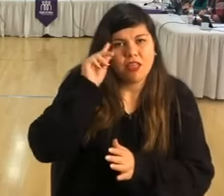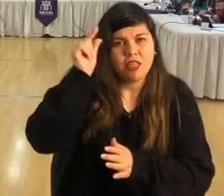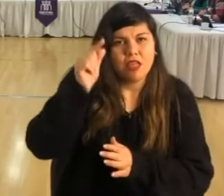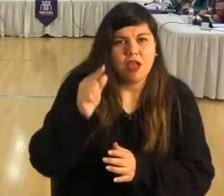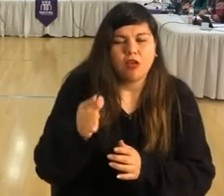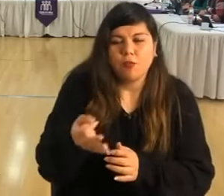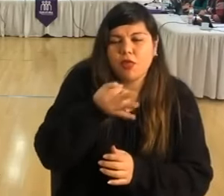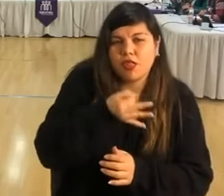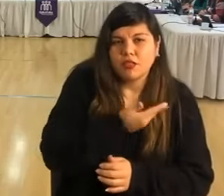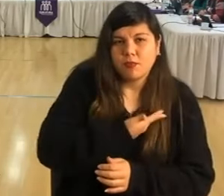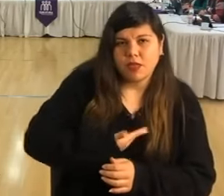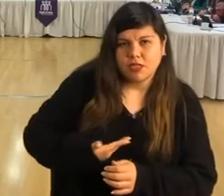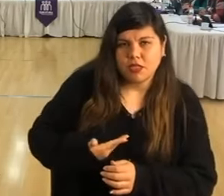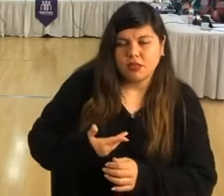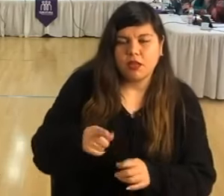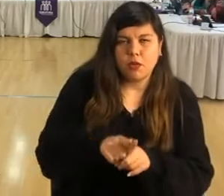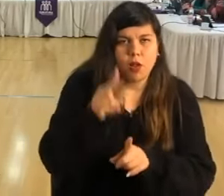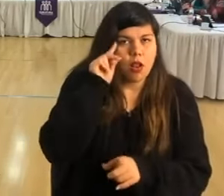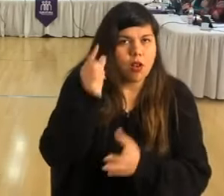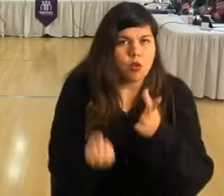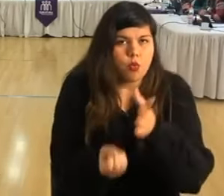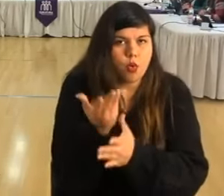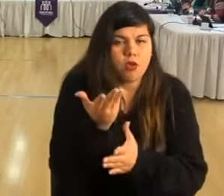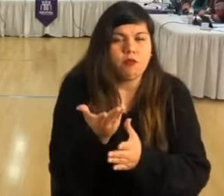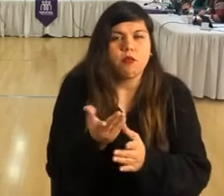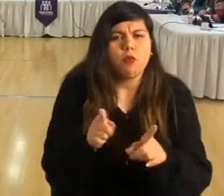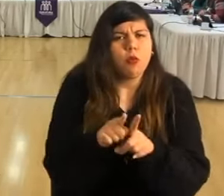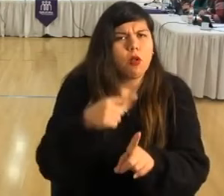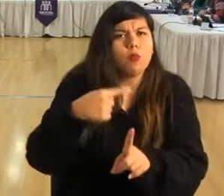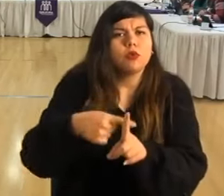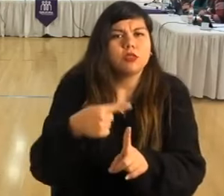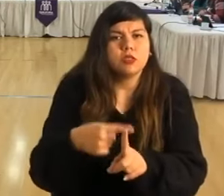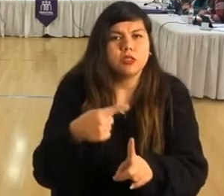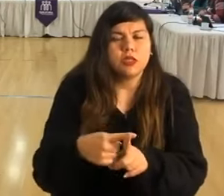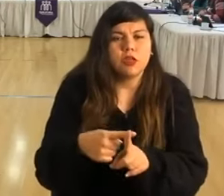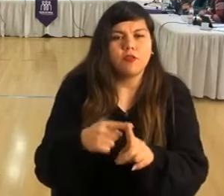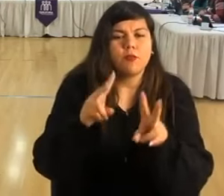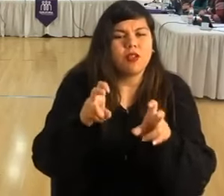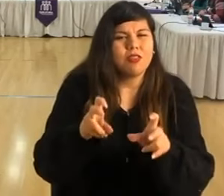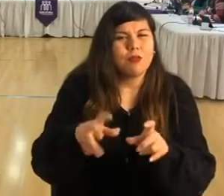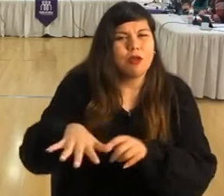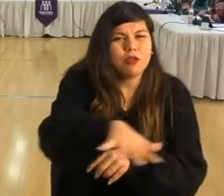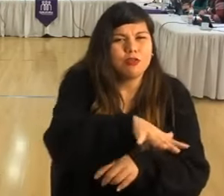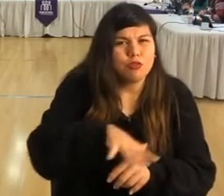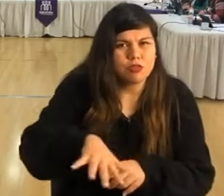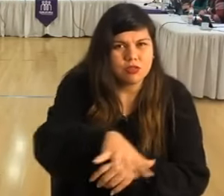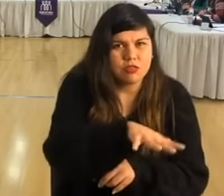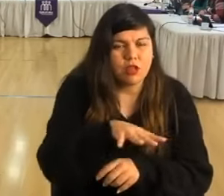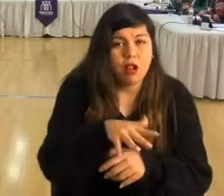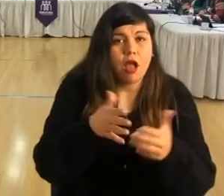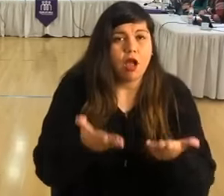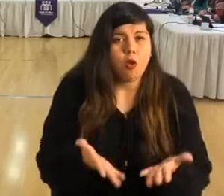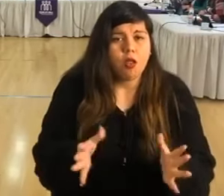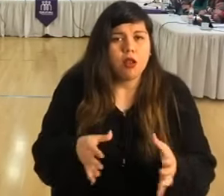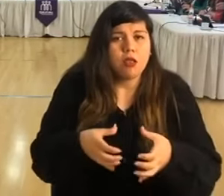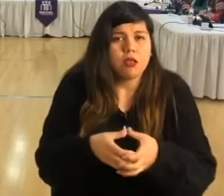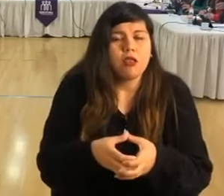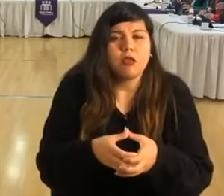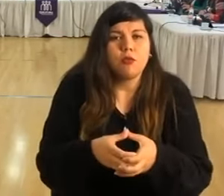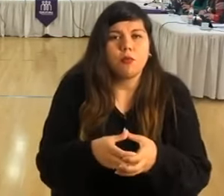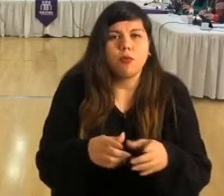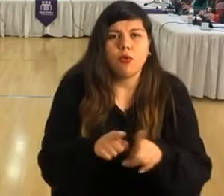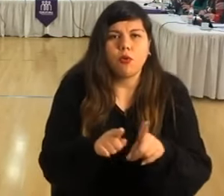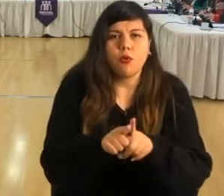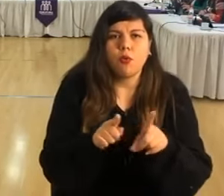Es algo innovador, creo que es muy positivo para la cohesión social. Ahora el equipo va a estar